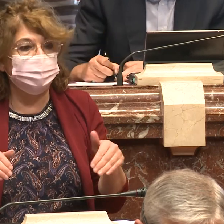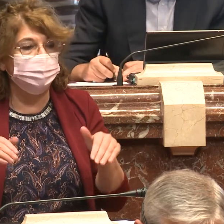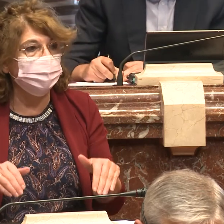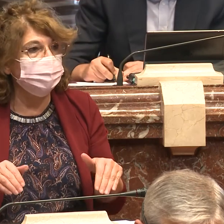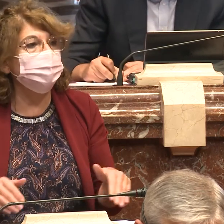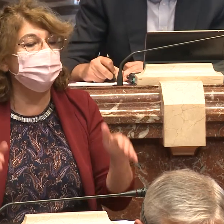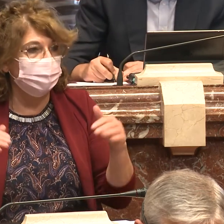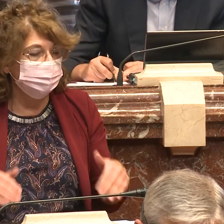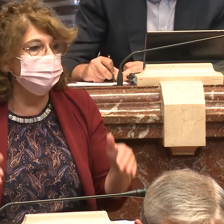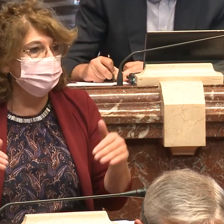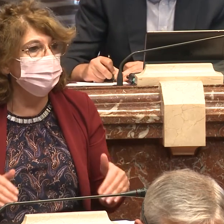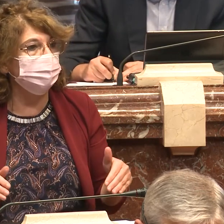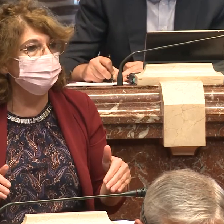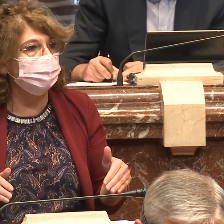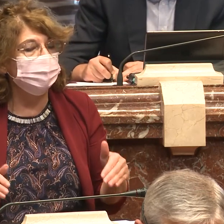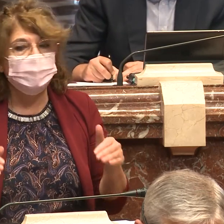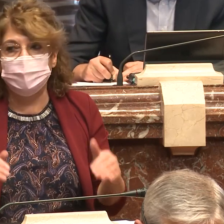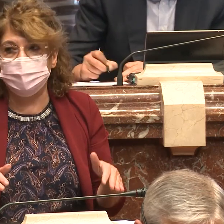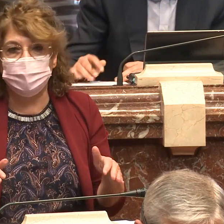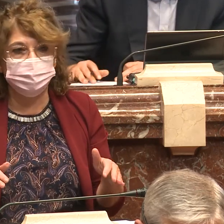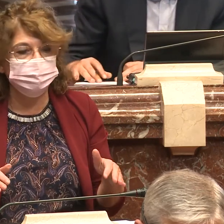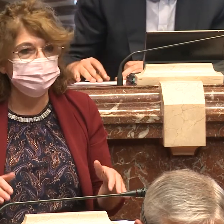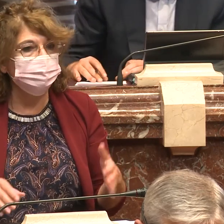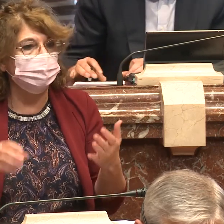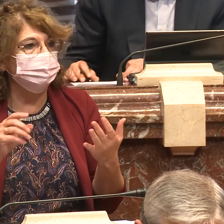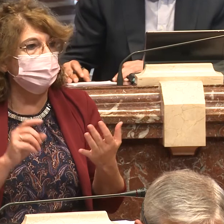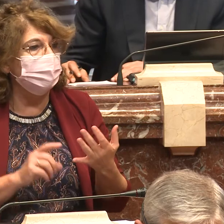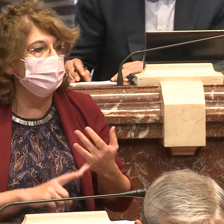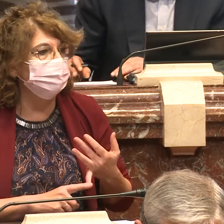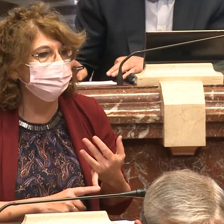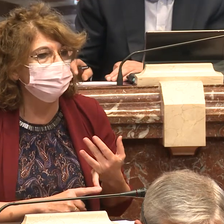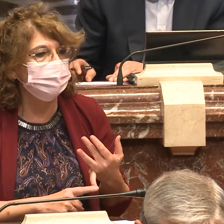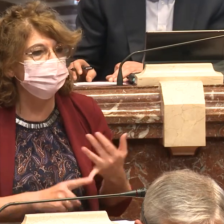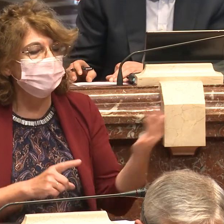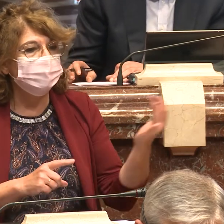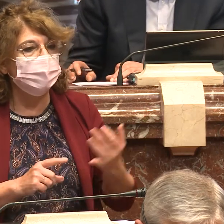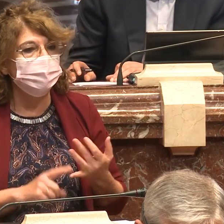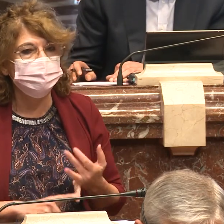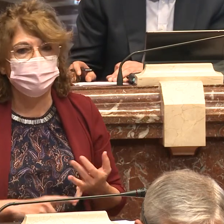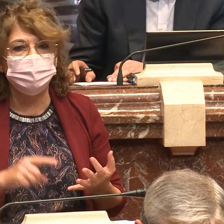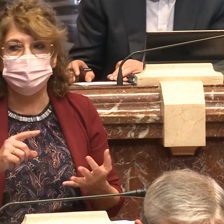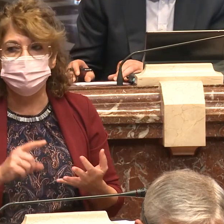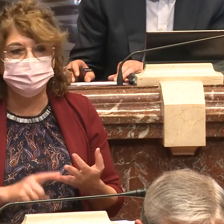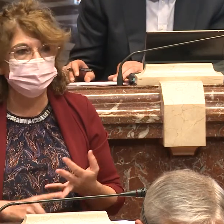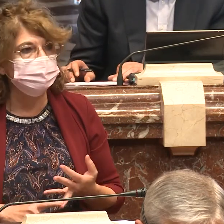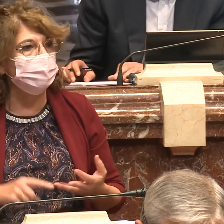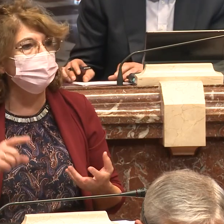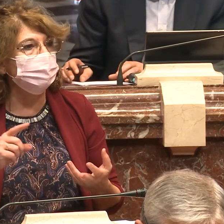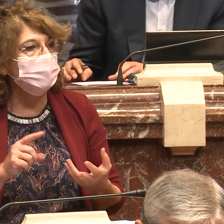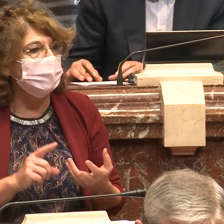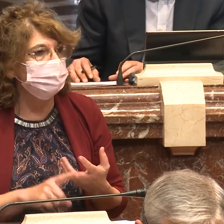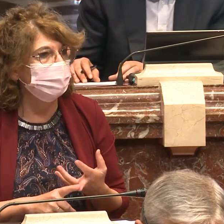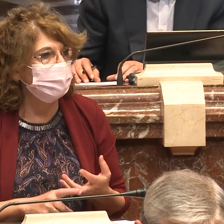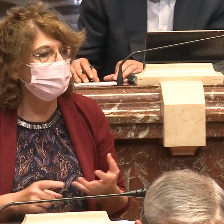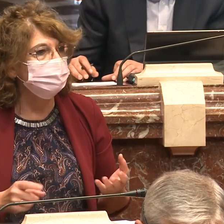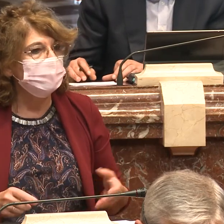que trabaje allí y que al mismo tiempo conozca el lenguaje de signos tanto en las oficinas de la administración, los centros de salud,